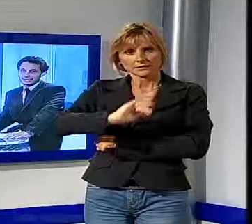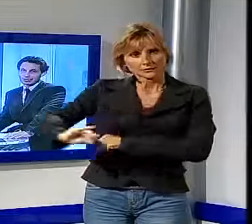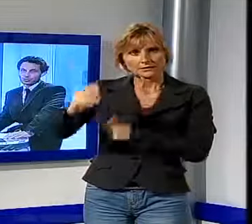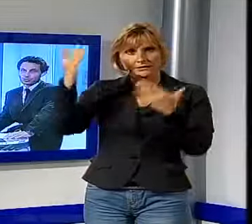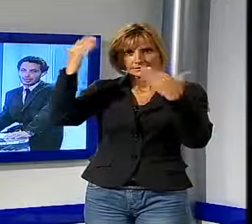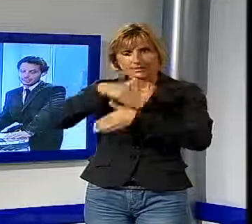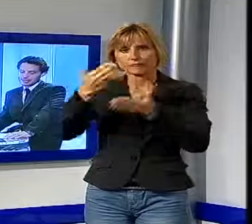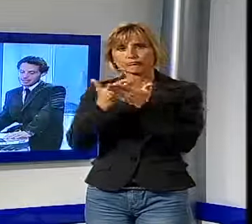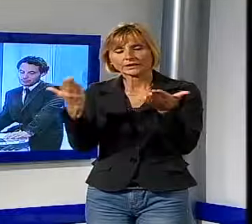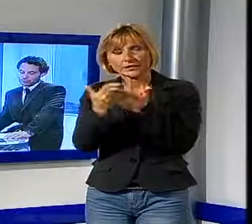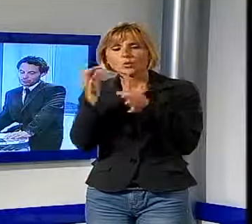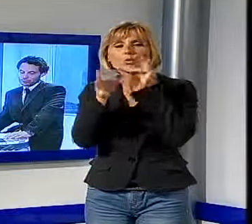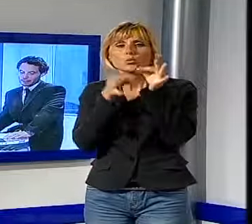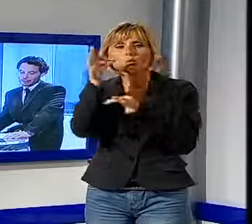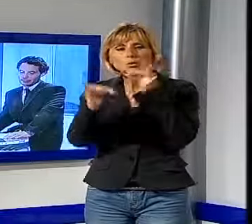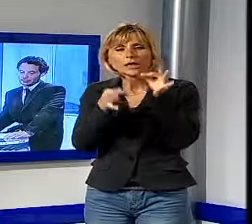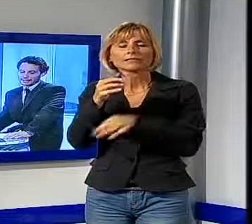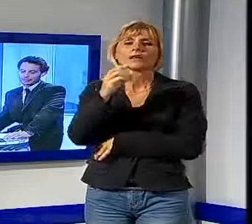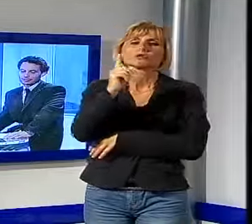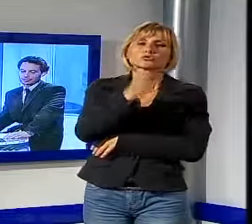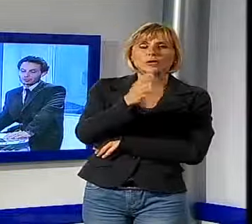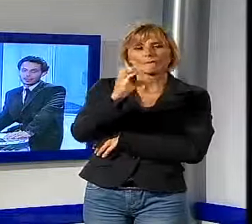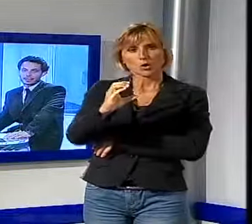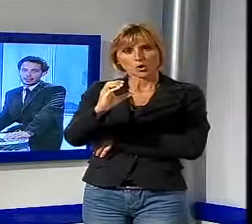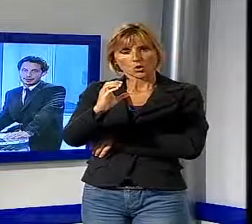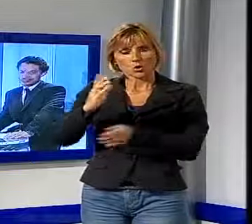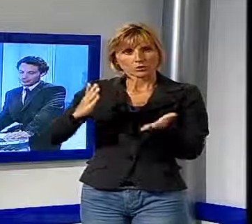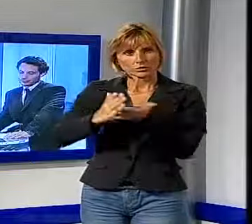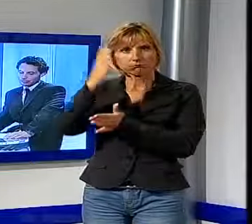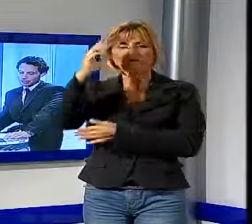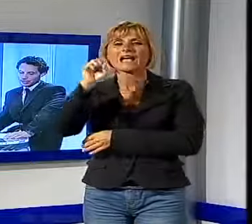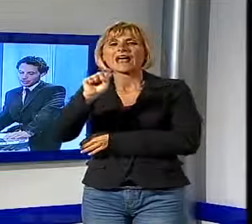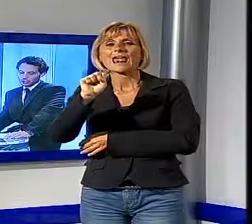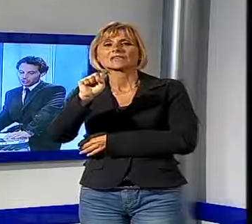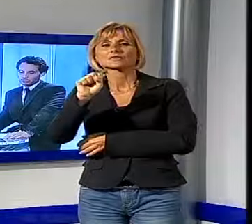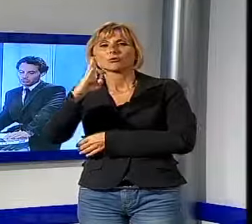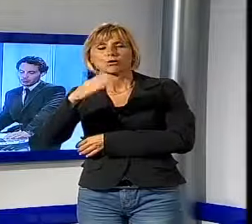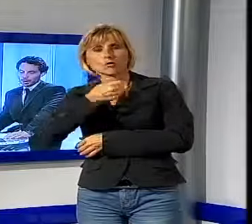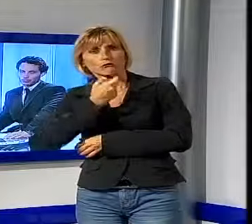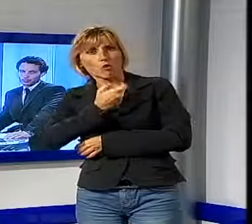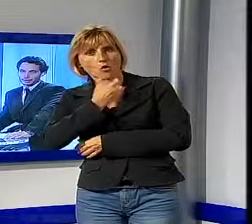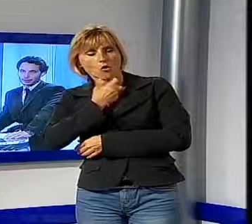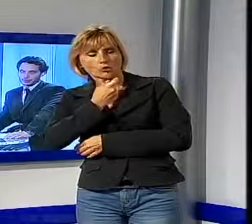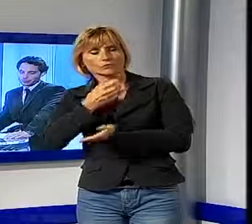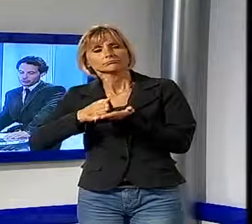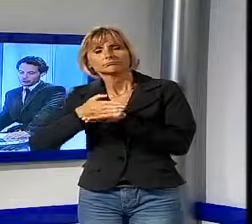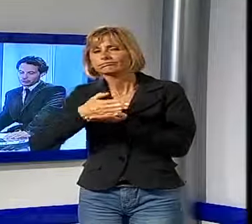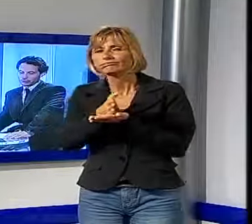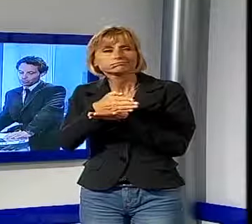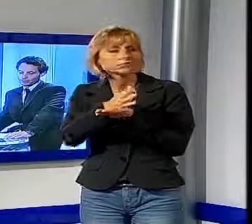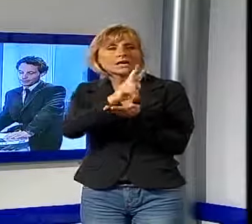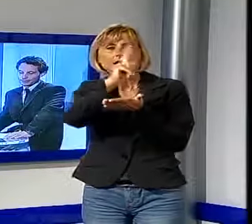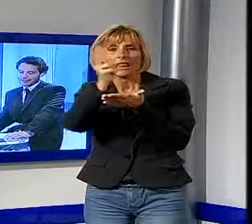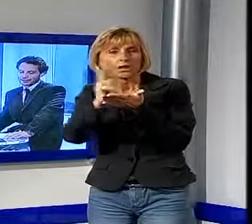spettacolo curata dal poeta Giuseppe Conte, che attraverso la voce di Alessio Boni ci condurrà in un percorso di